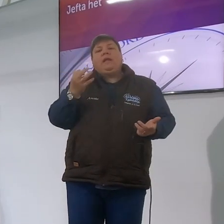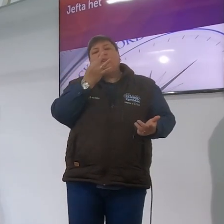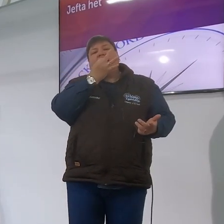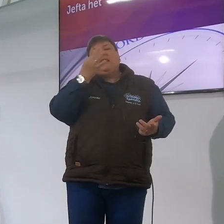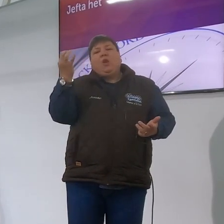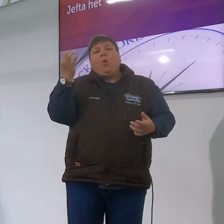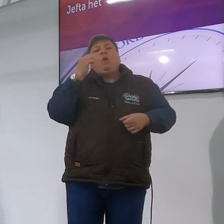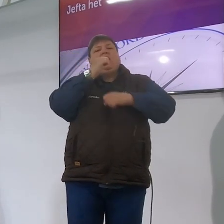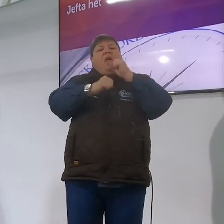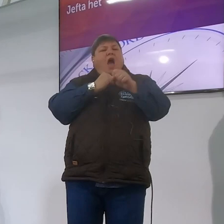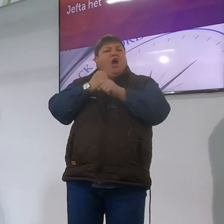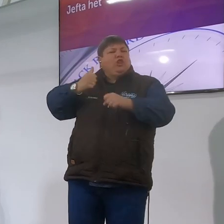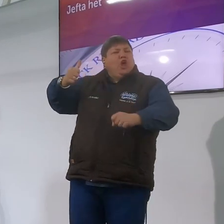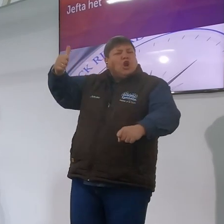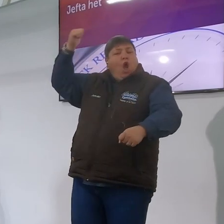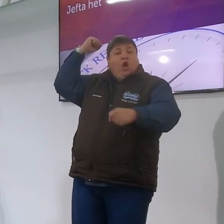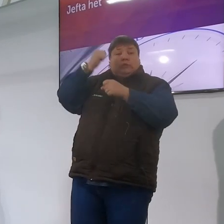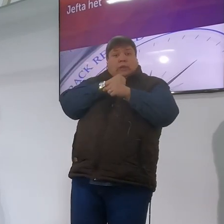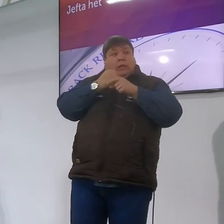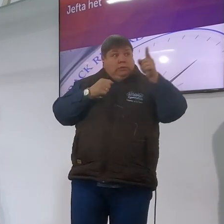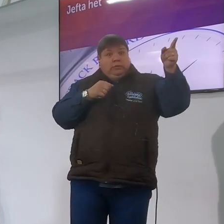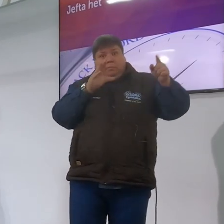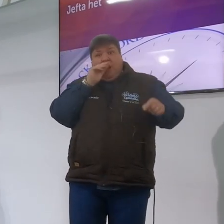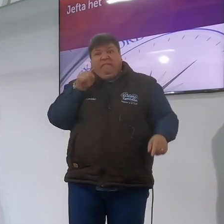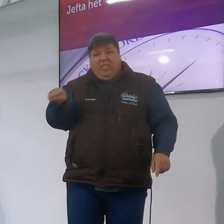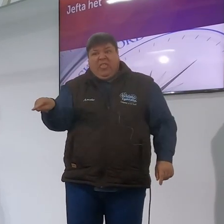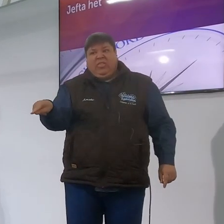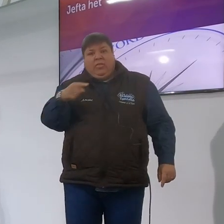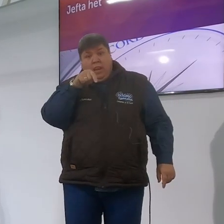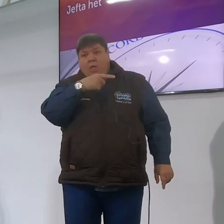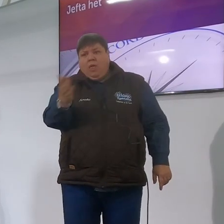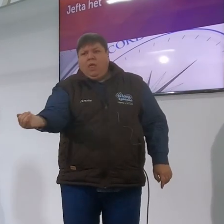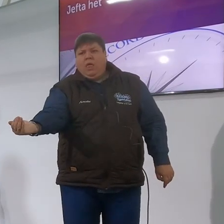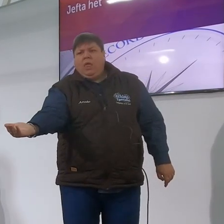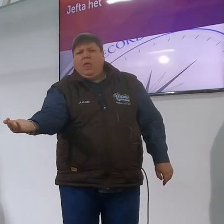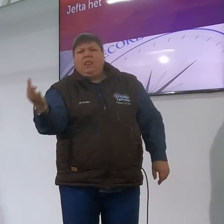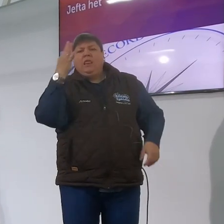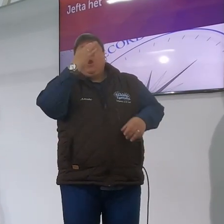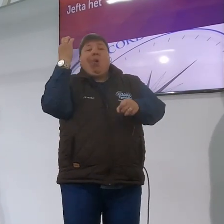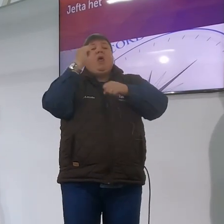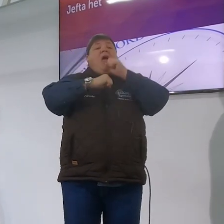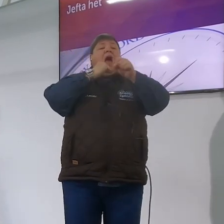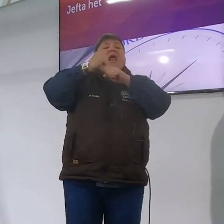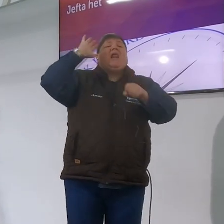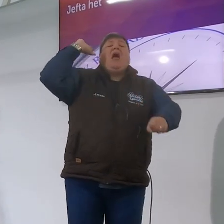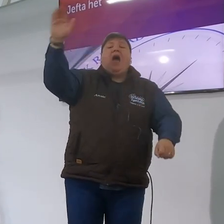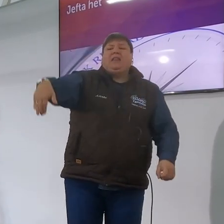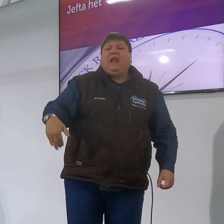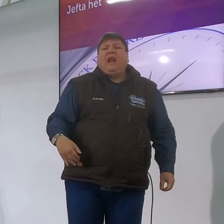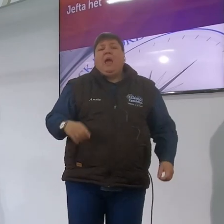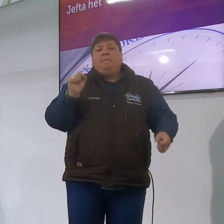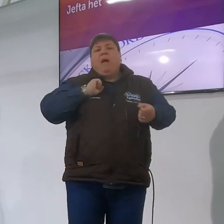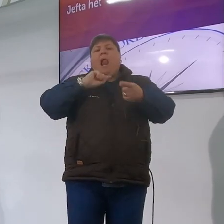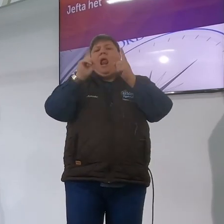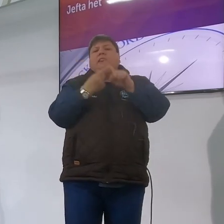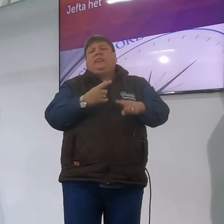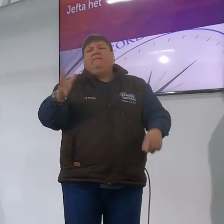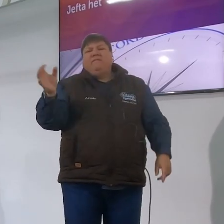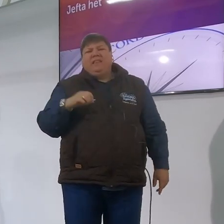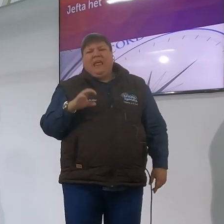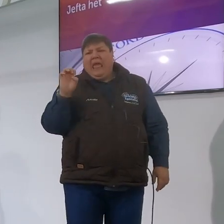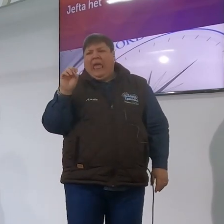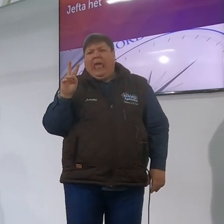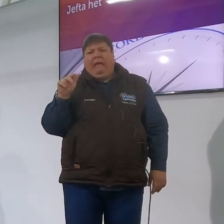jaar terugse geskiernis hier kom die ammonitiese koning hy die blauwt uit en hy sê jy het my land gevat en jy het my sê wat,